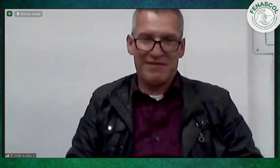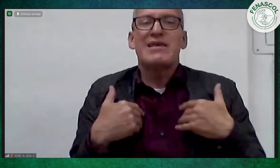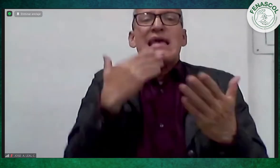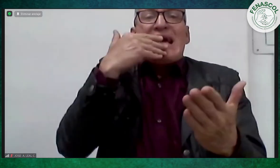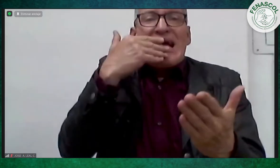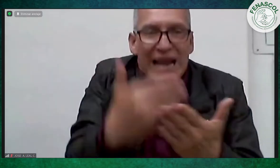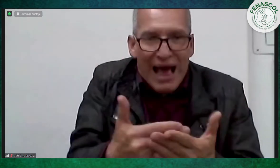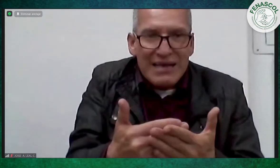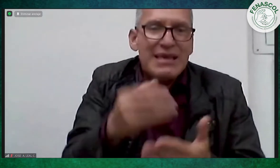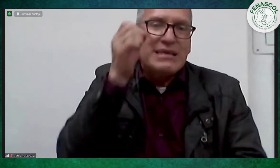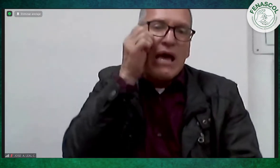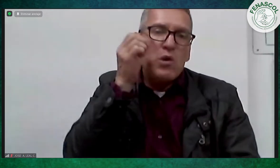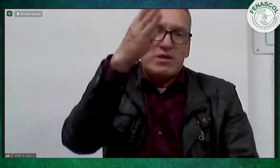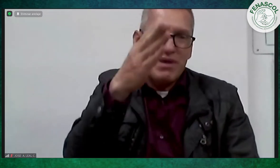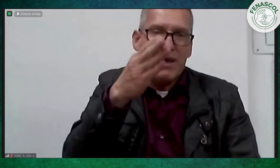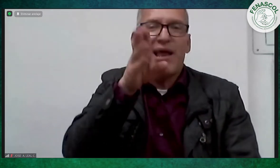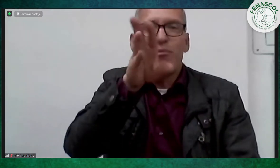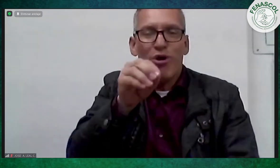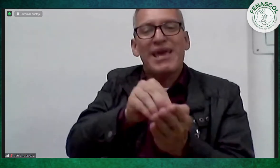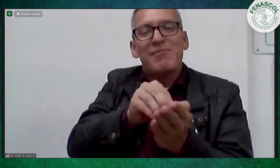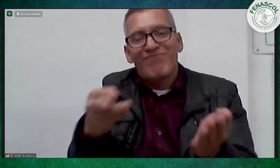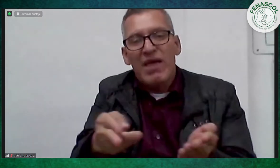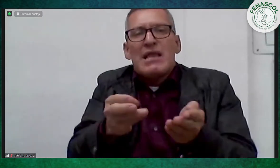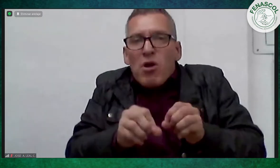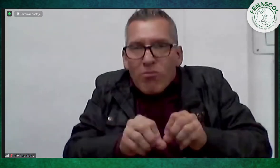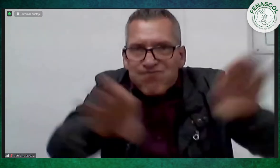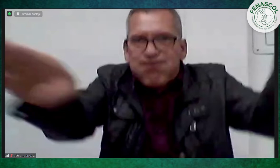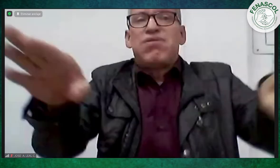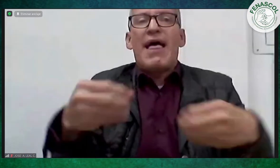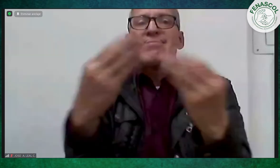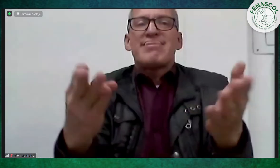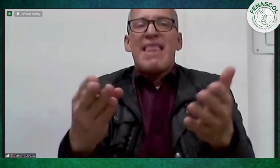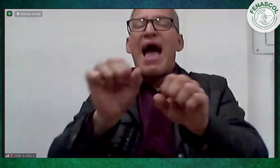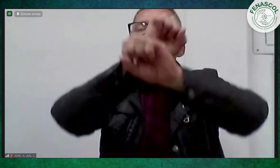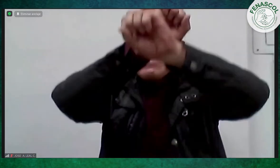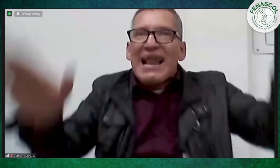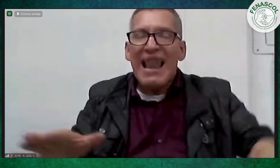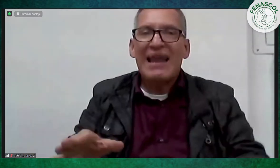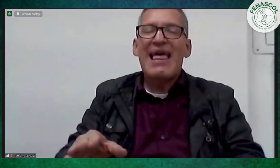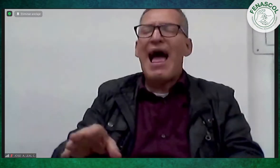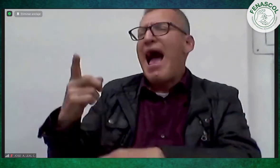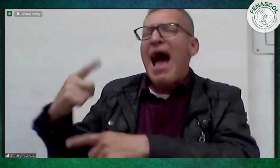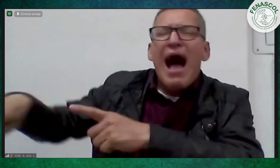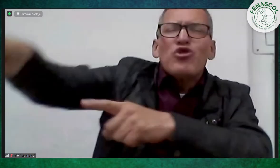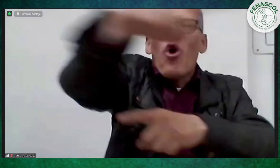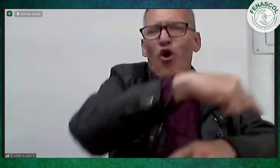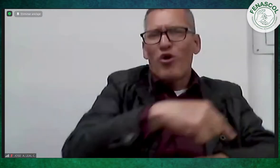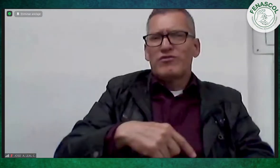dentro de la diversidad. Gracias a Luis Miguel Hoyos por este libro, porque permite una mayor